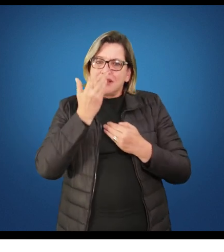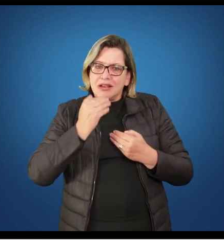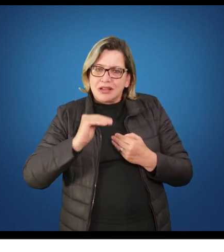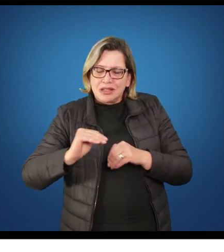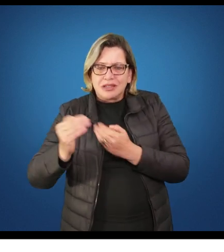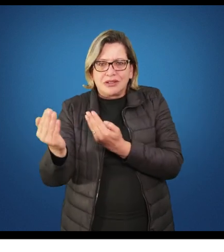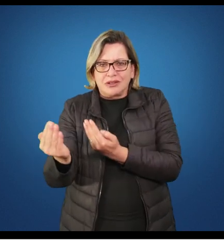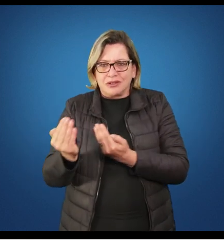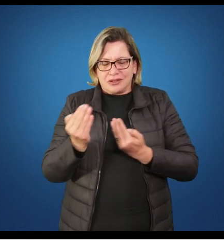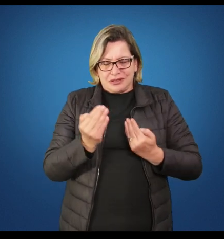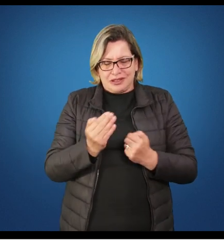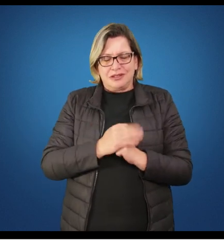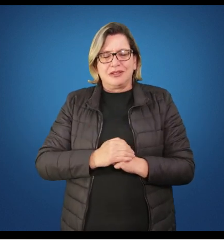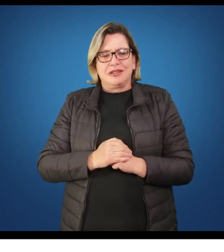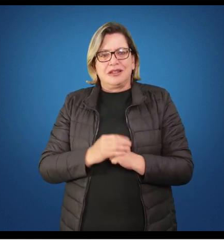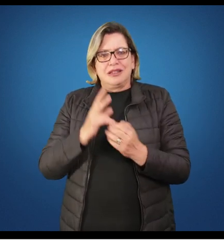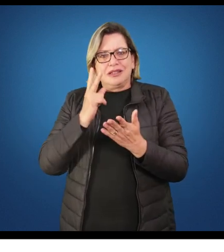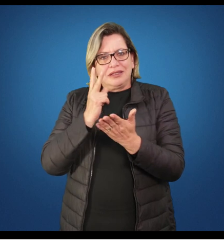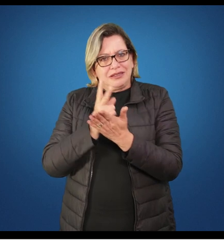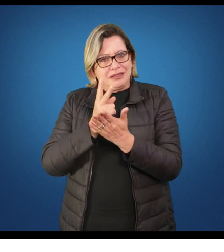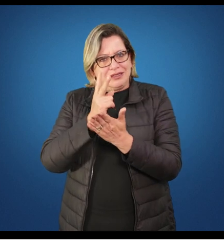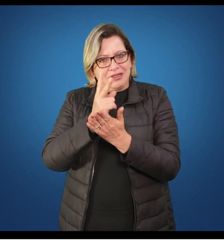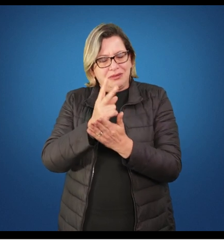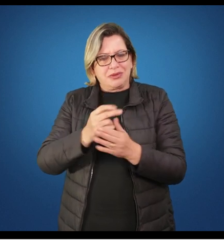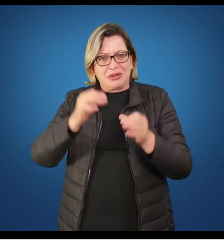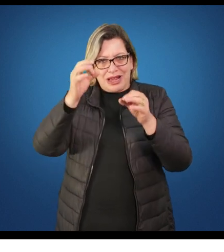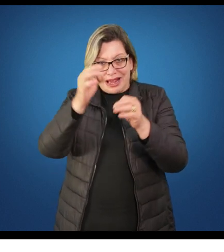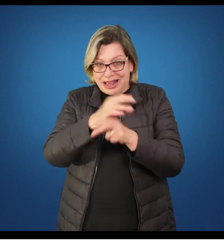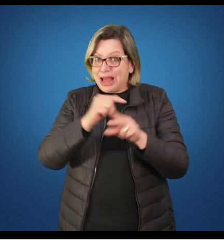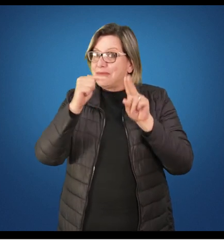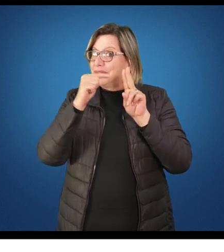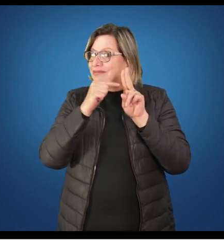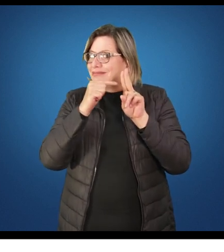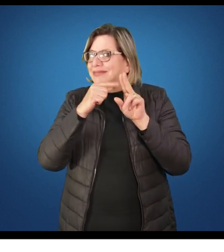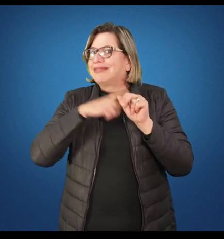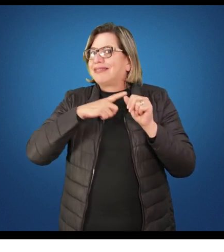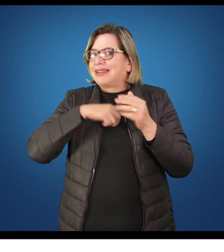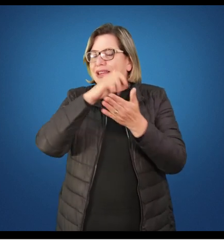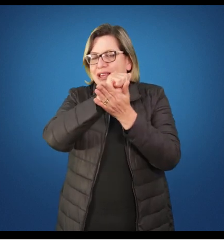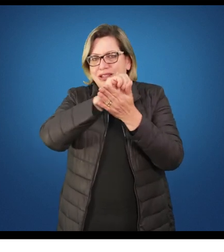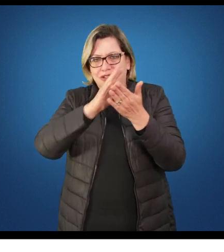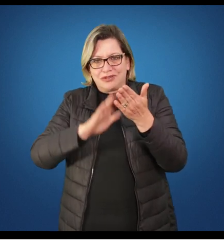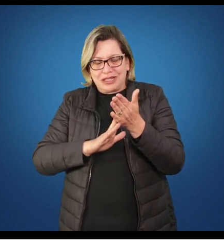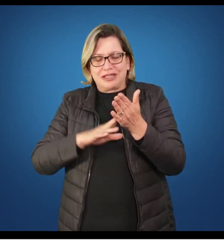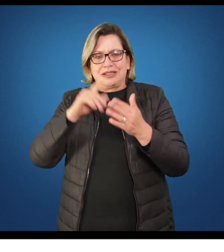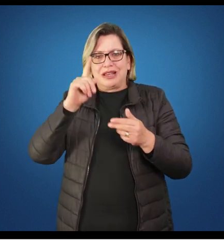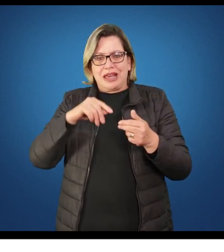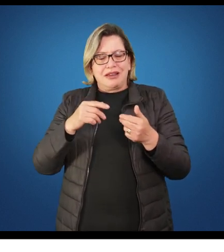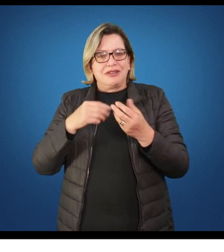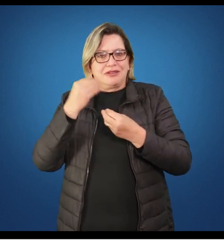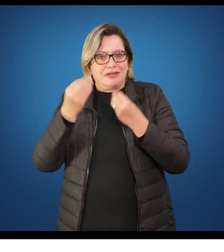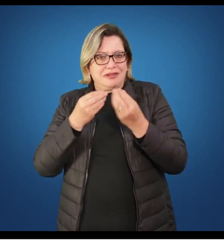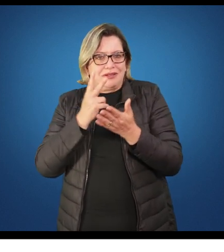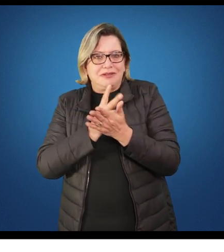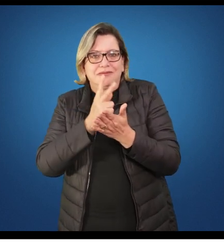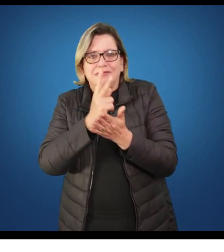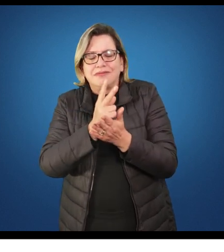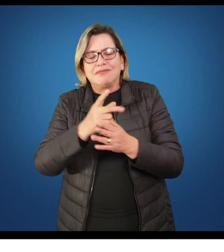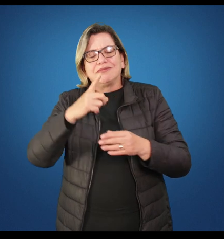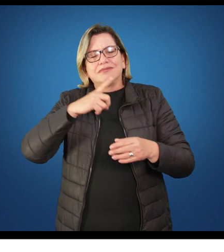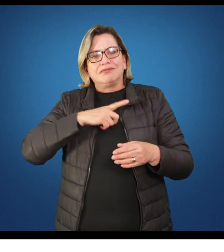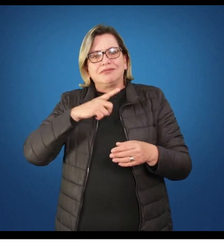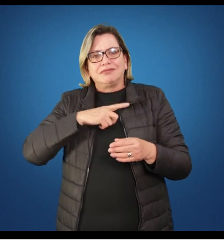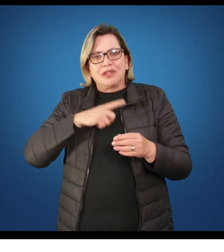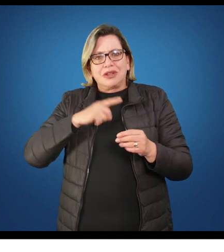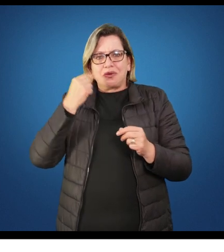Ao longo de todas as unidades, sempre ao término de cada um, vai ter uma atividade. Essa atividade, geralmente, vai trazer